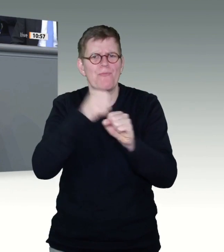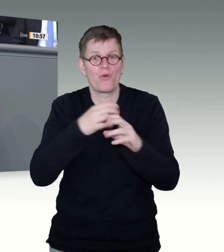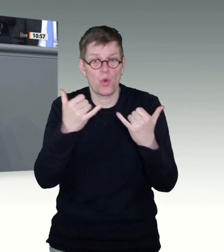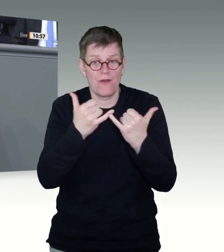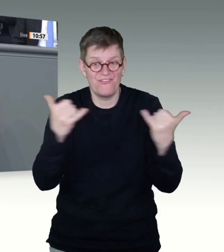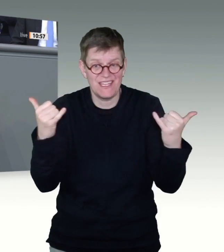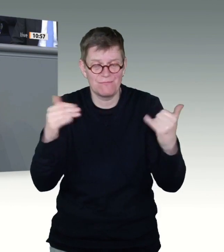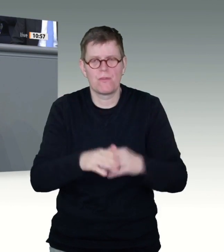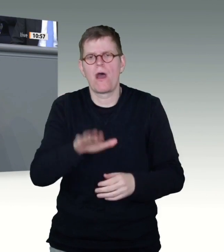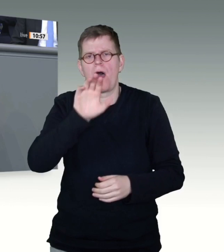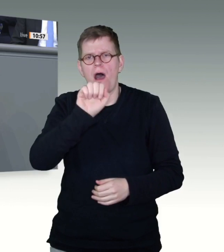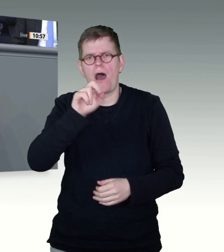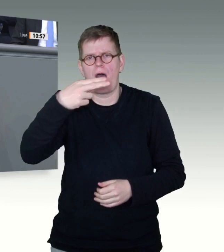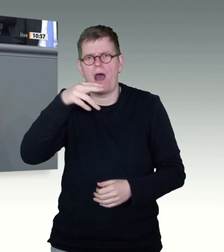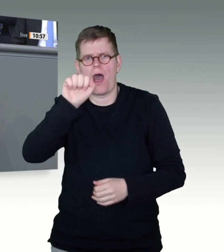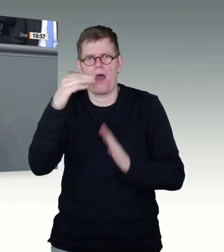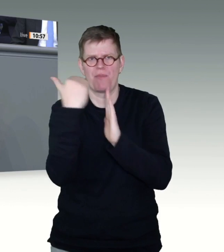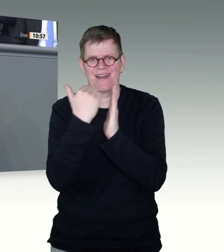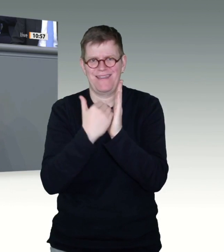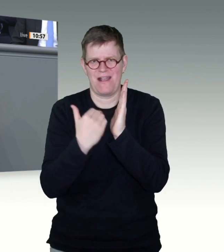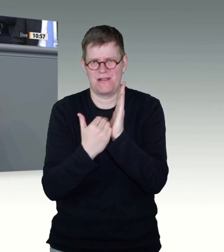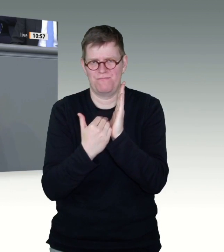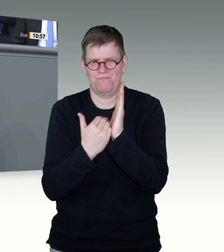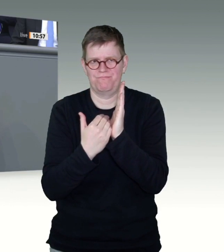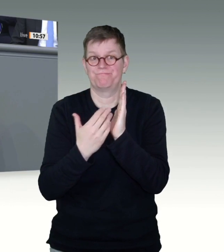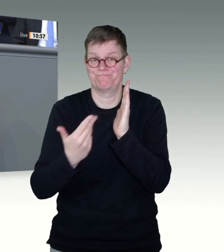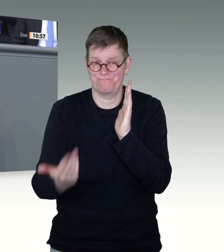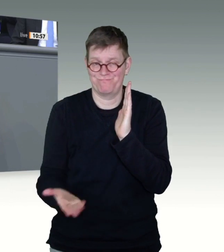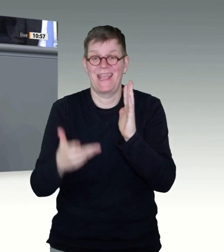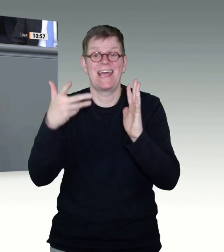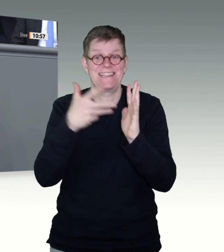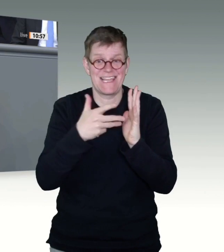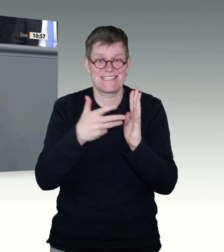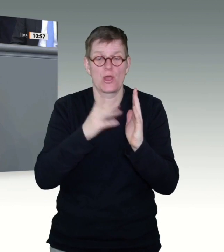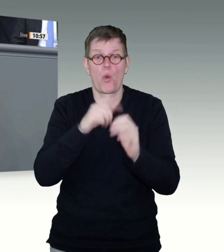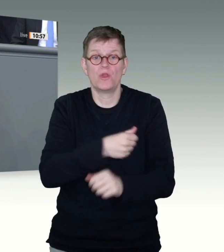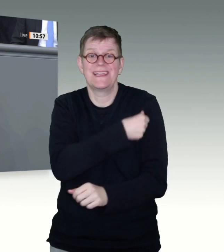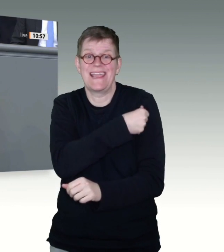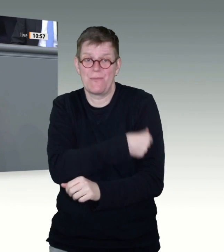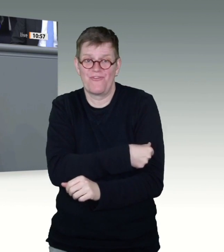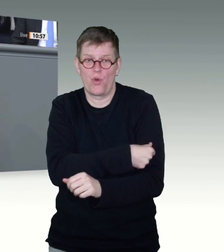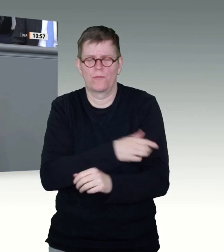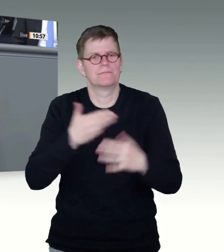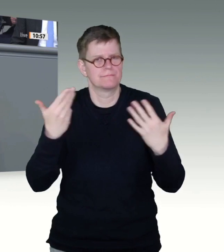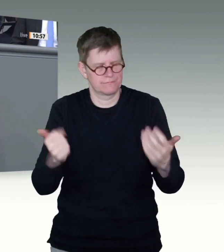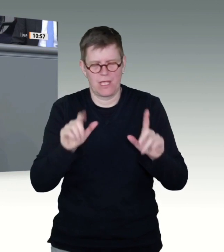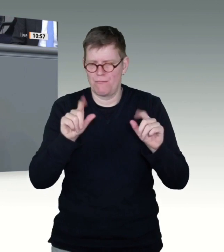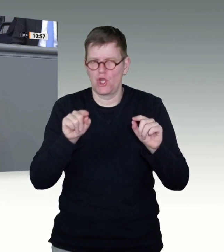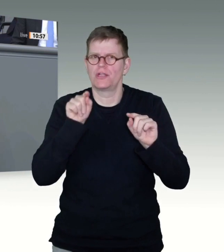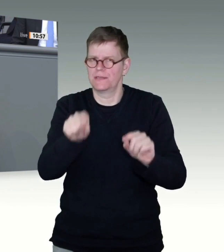alten Menschen, den Gebrechlichen, den chronisch Kranken, endlich wieder ein Leben in Sicherheit und ohne Angst vor schweren